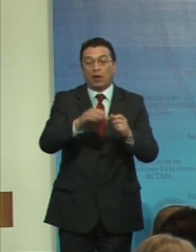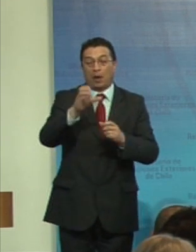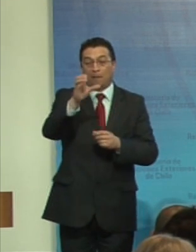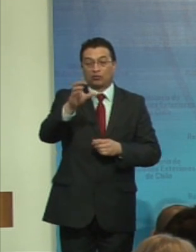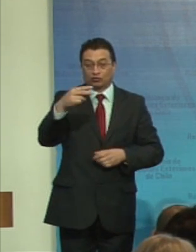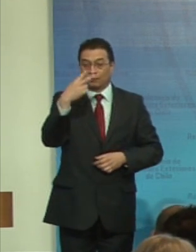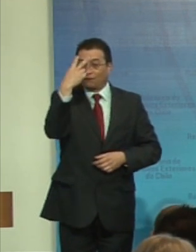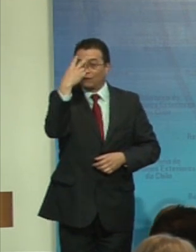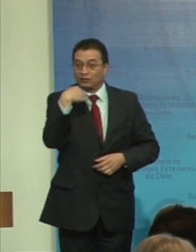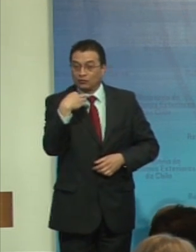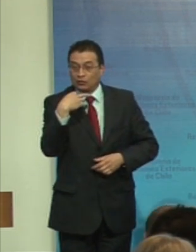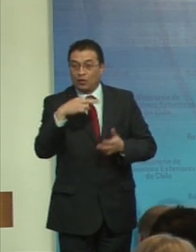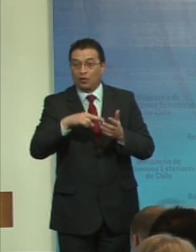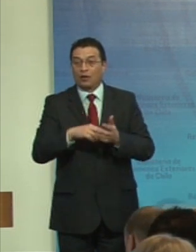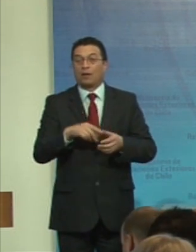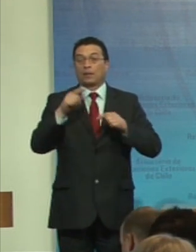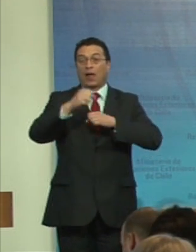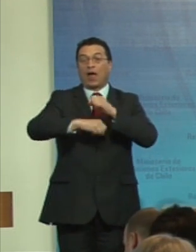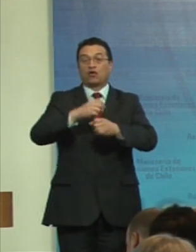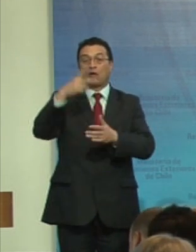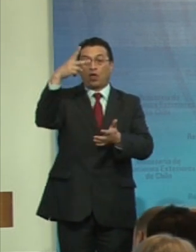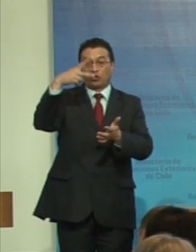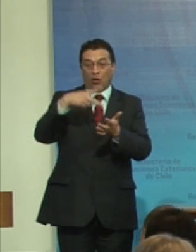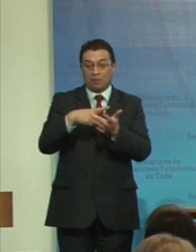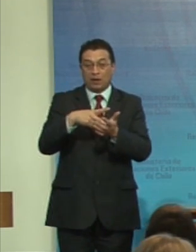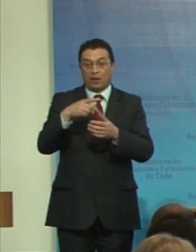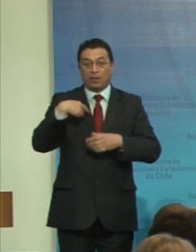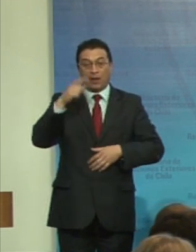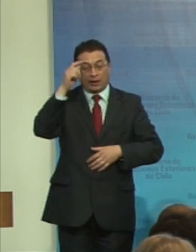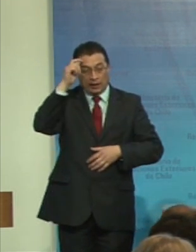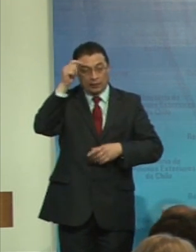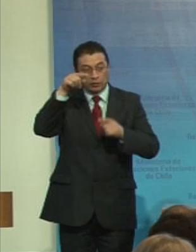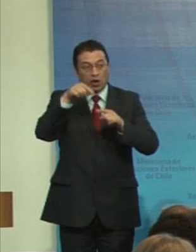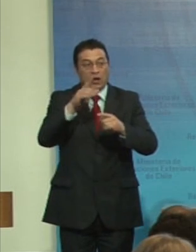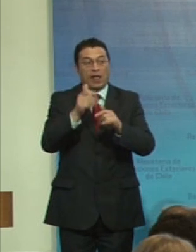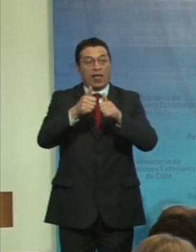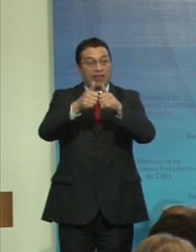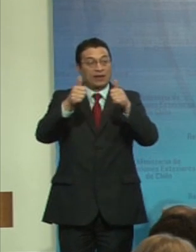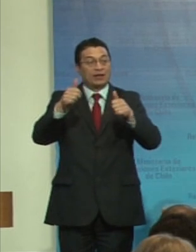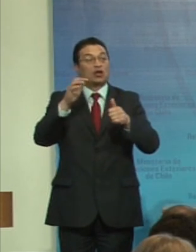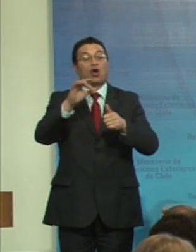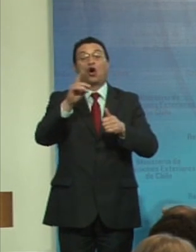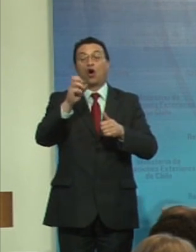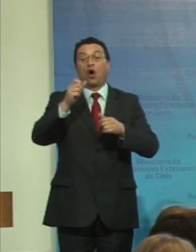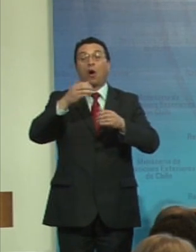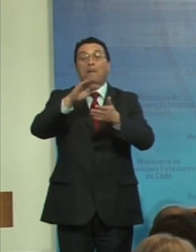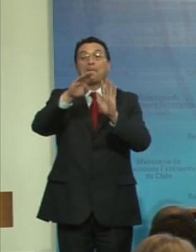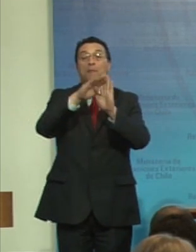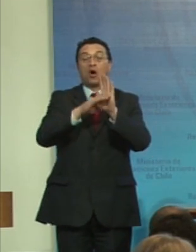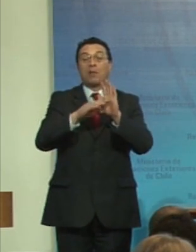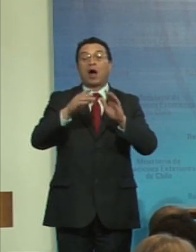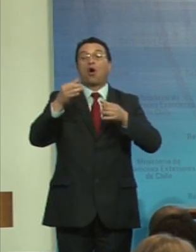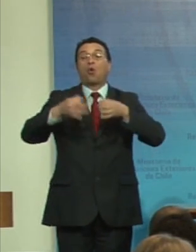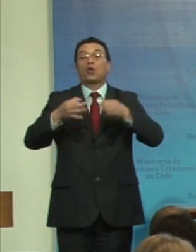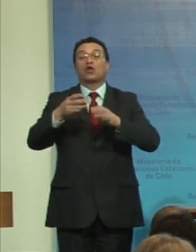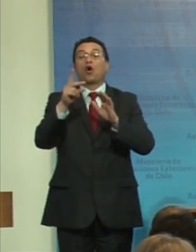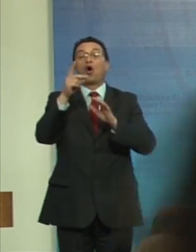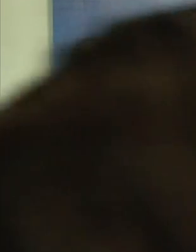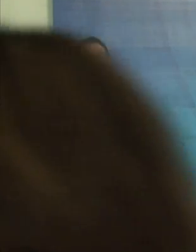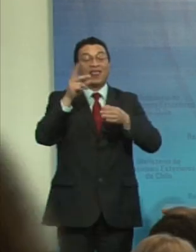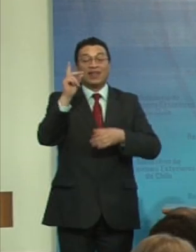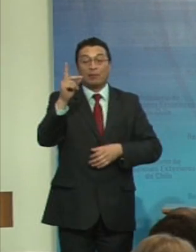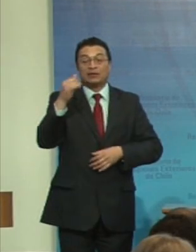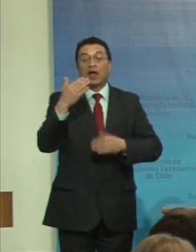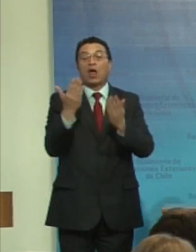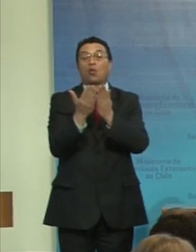Copradev. En el año 2000, creó y dirigió el Programa Jurídico sobre Discapacidad de la Escuela de Derecho de la